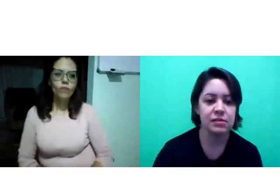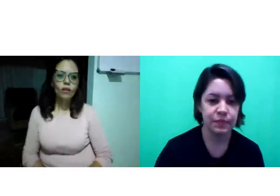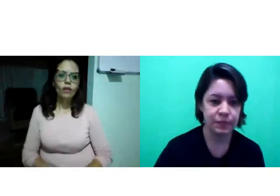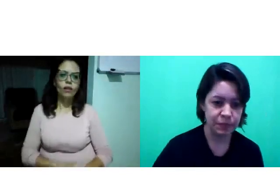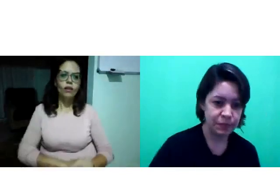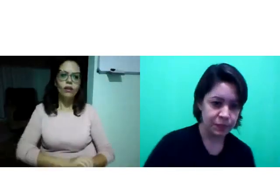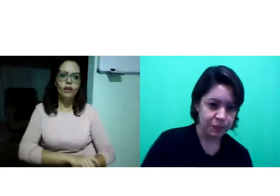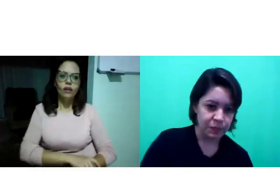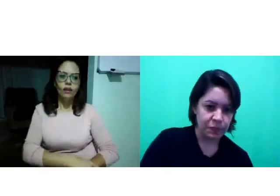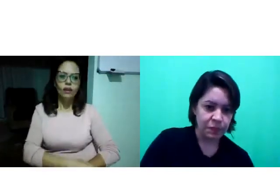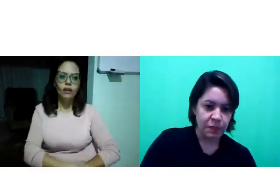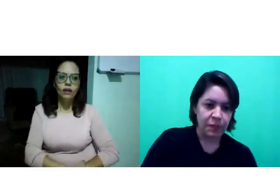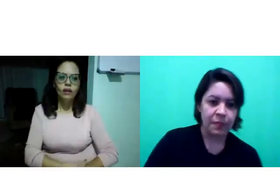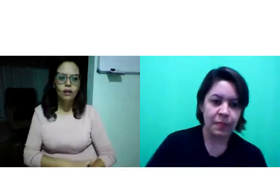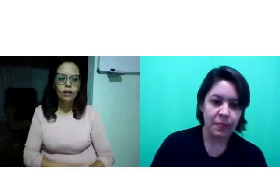eles.